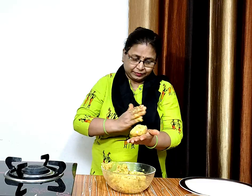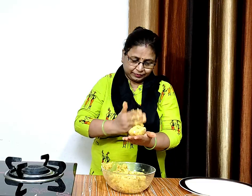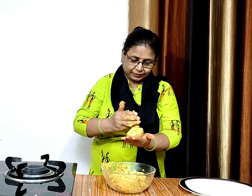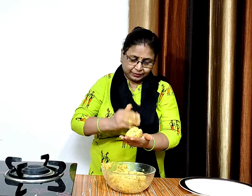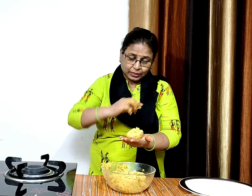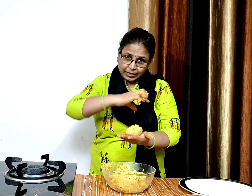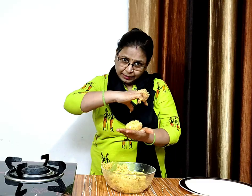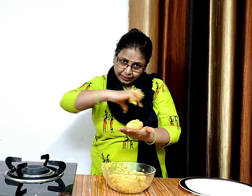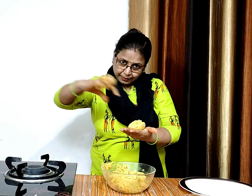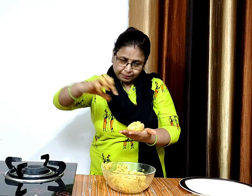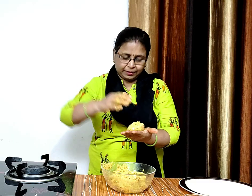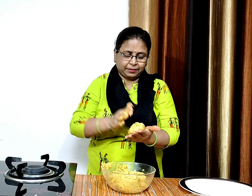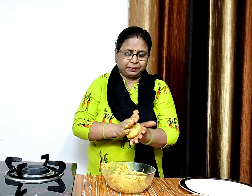इसे लबी शेप देएंगे